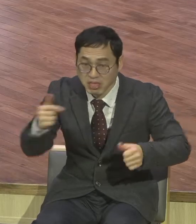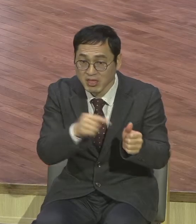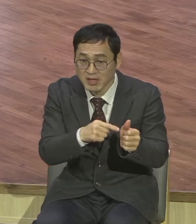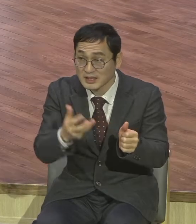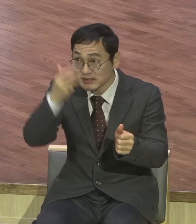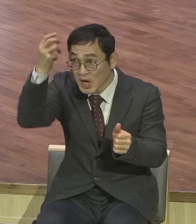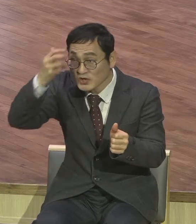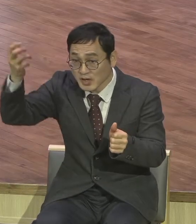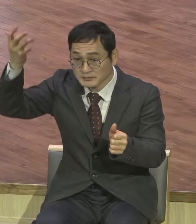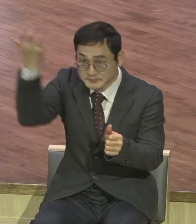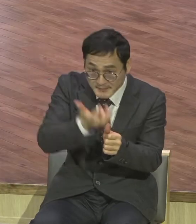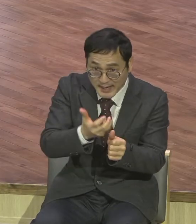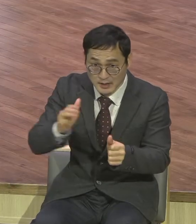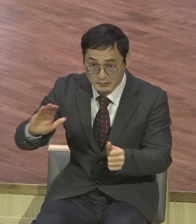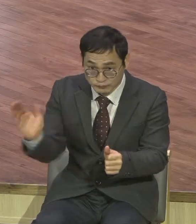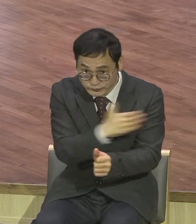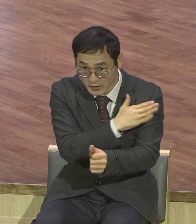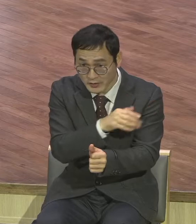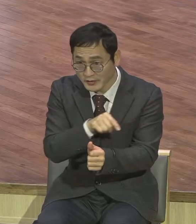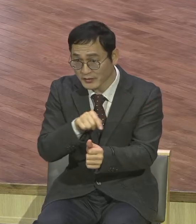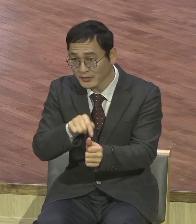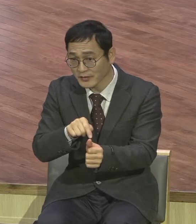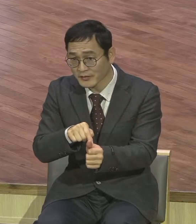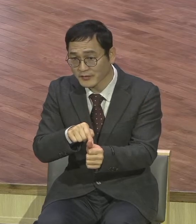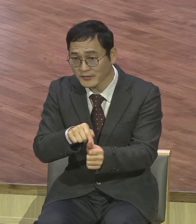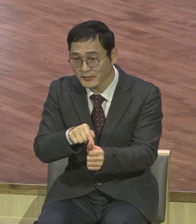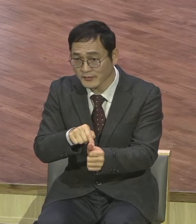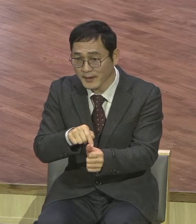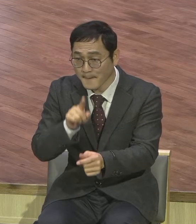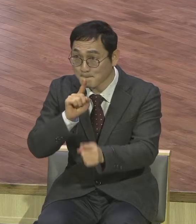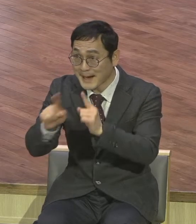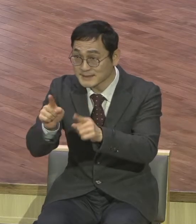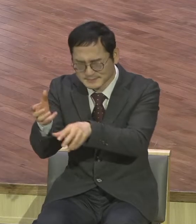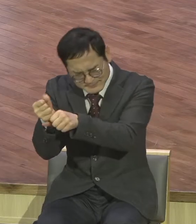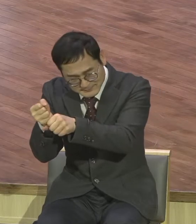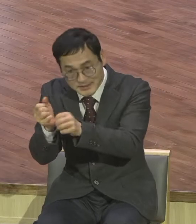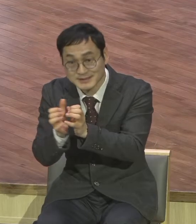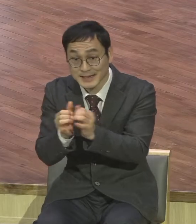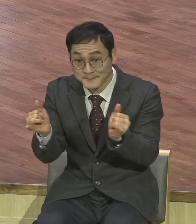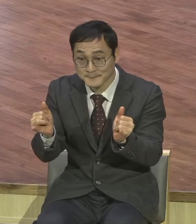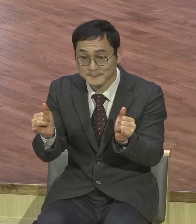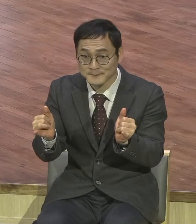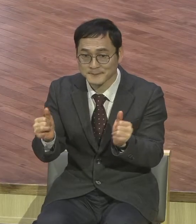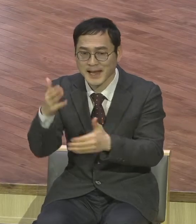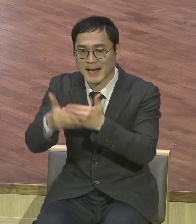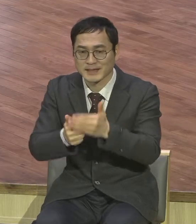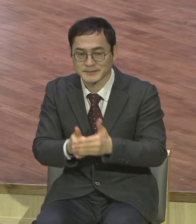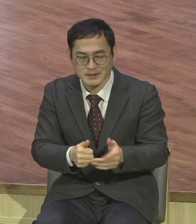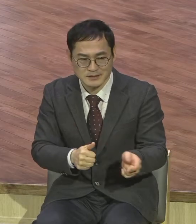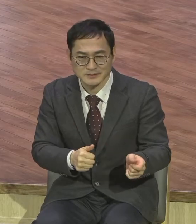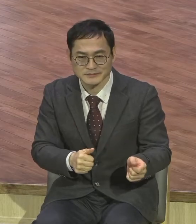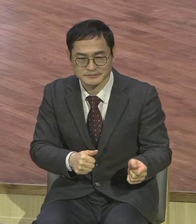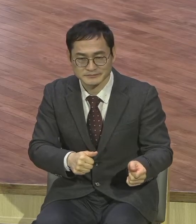체질이 딱 되고. 성령이 잡힌 바다. 말씀의 자 사람이 딱 돼버리면. 하나님 이끌어 가는데. 포기라는 게 없어요. 포기라는 게.